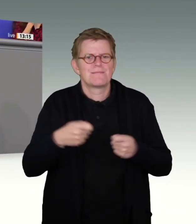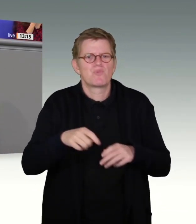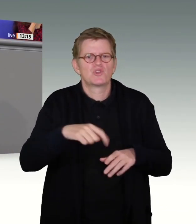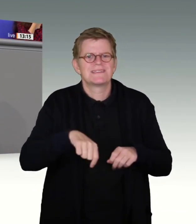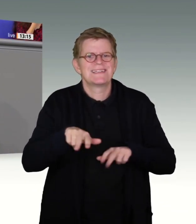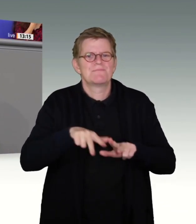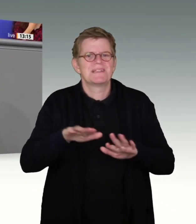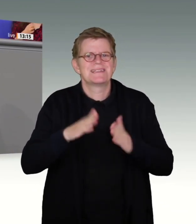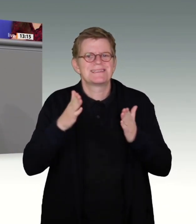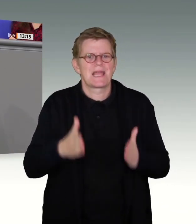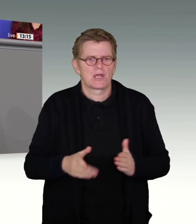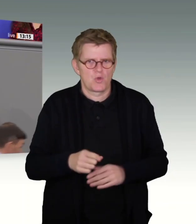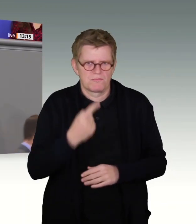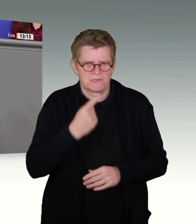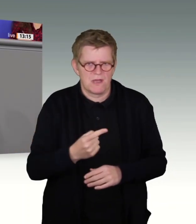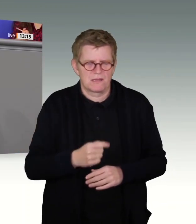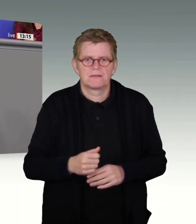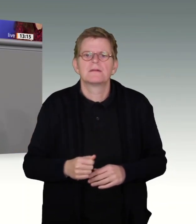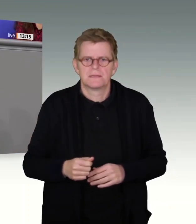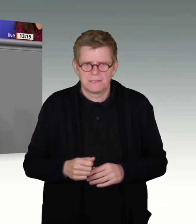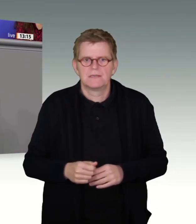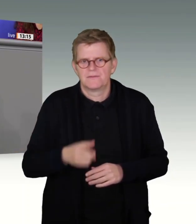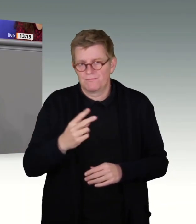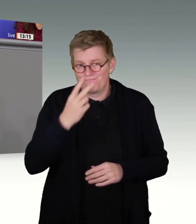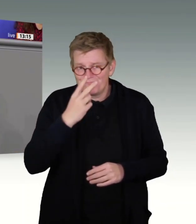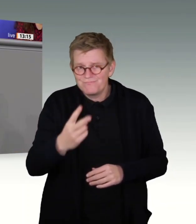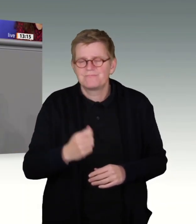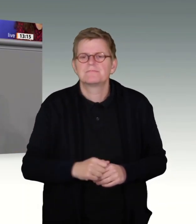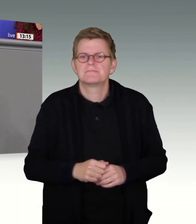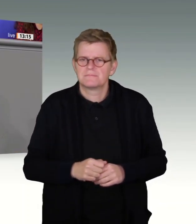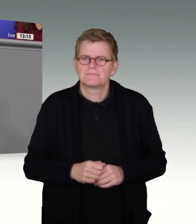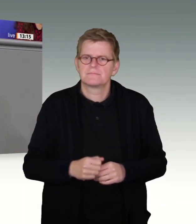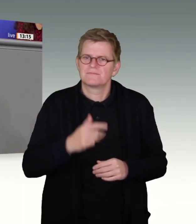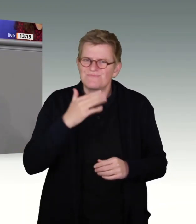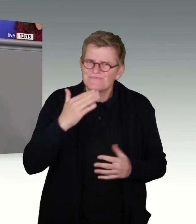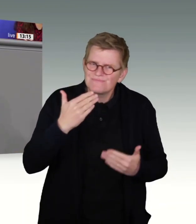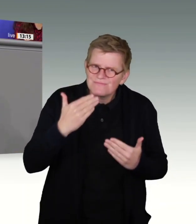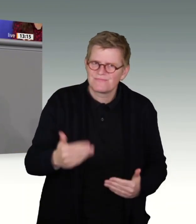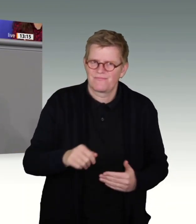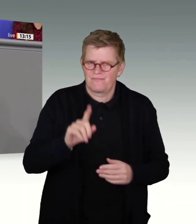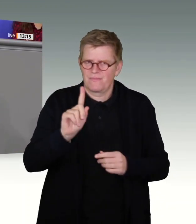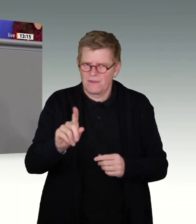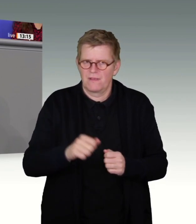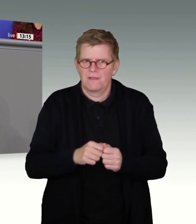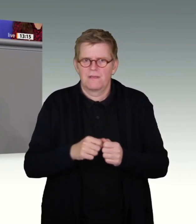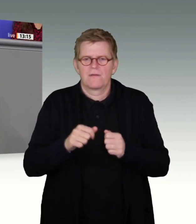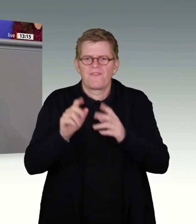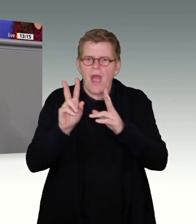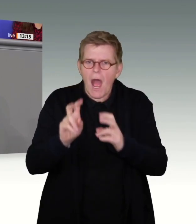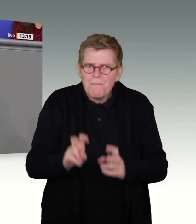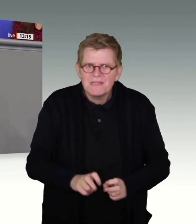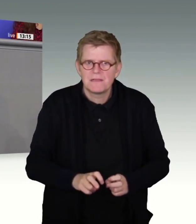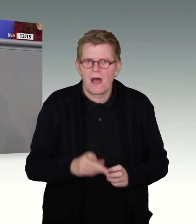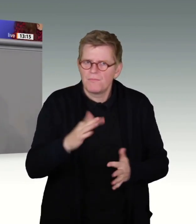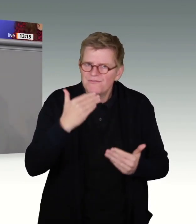gesorgt hat, man muss doch mal an vorderster Stelle einen großen Dank an alle Ermittlerinnen und Ermittler setzen, denn